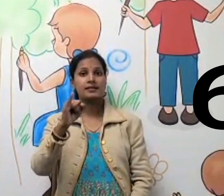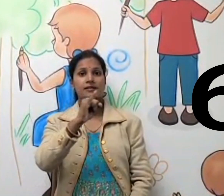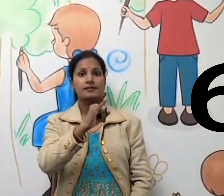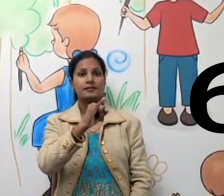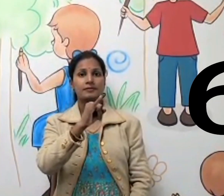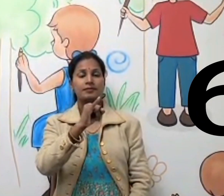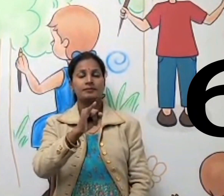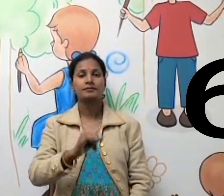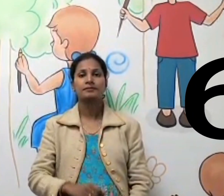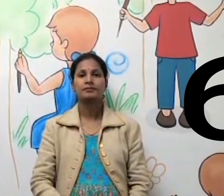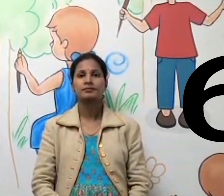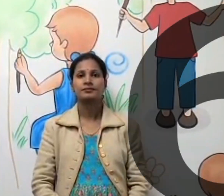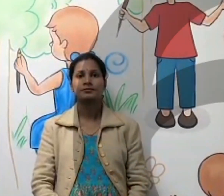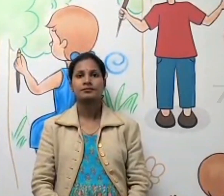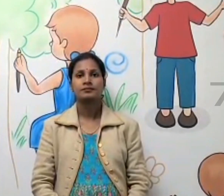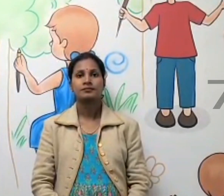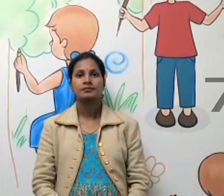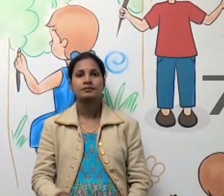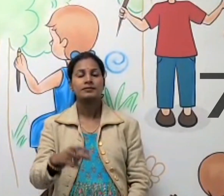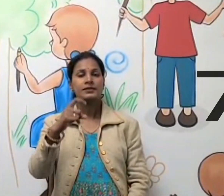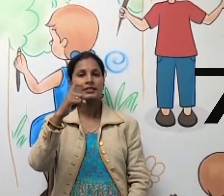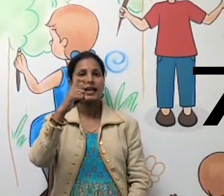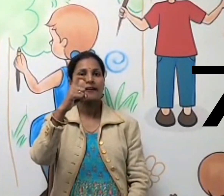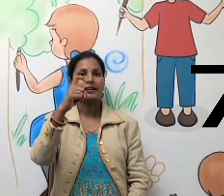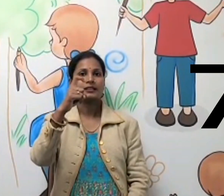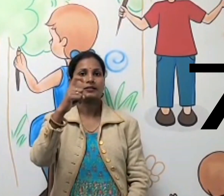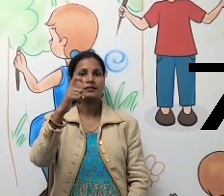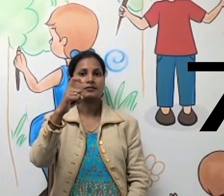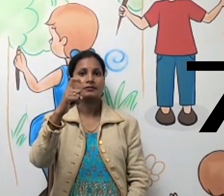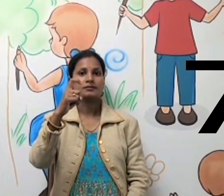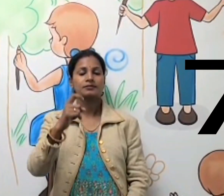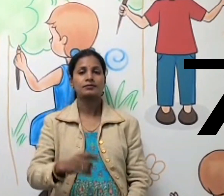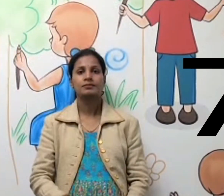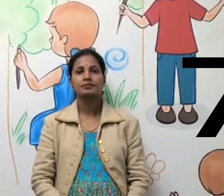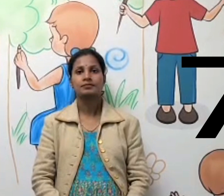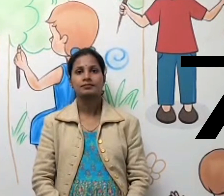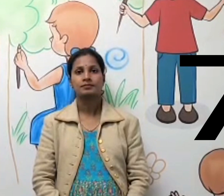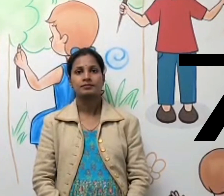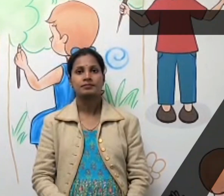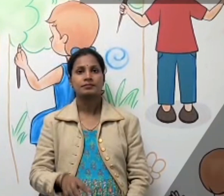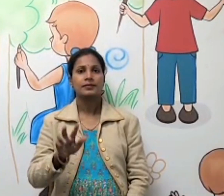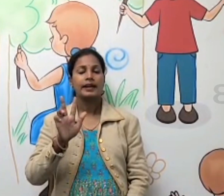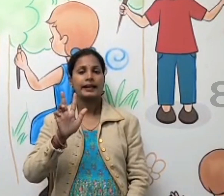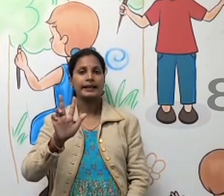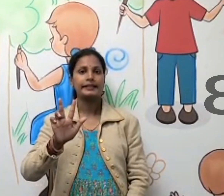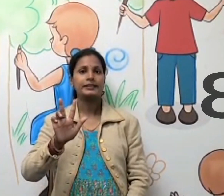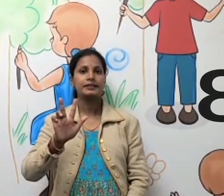7 8